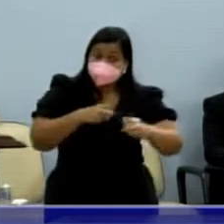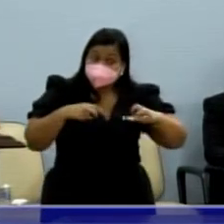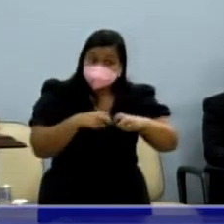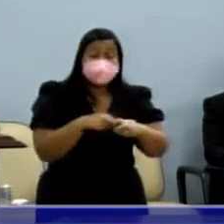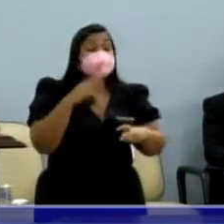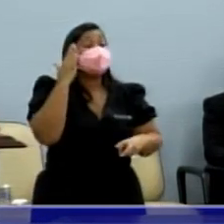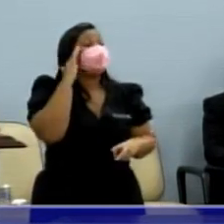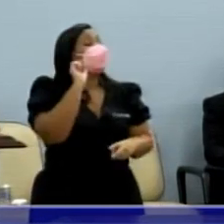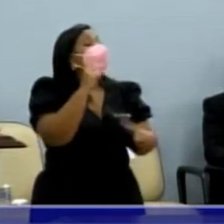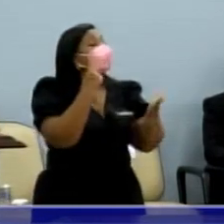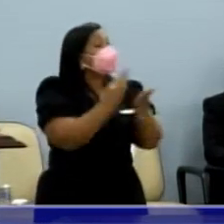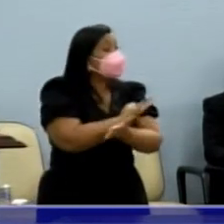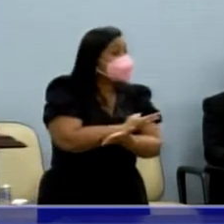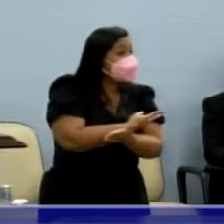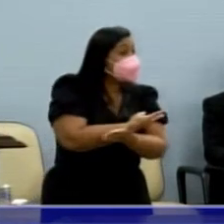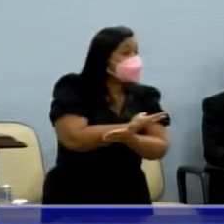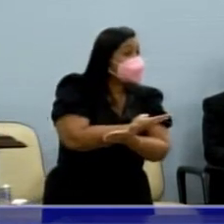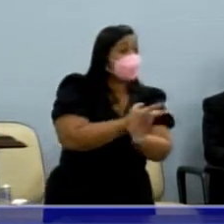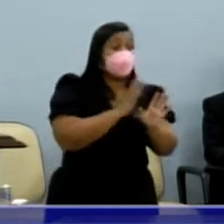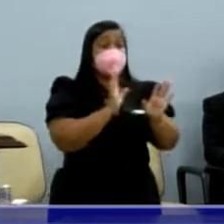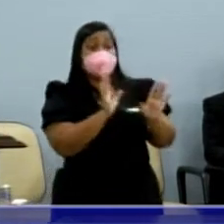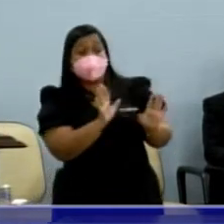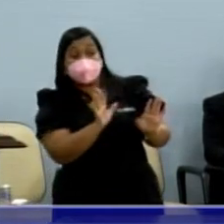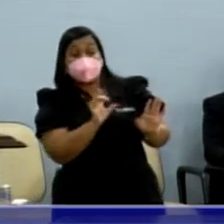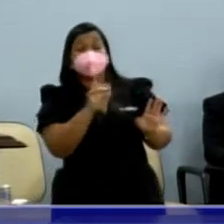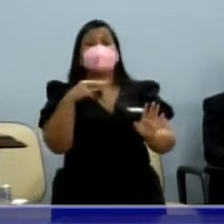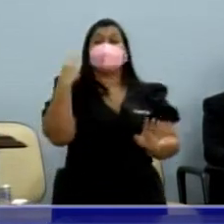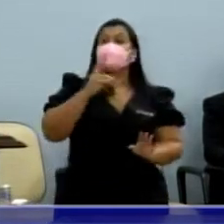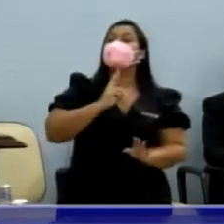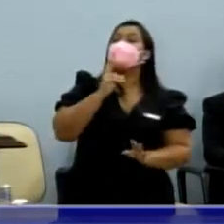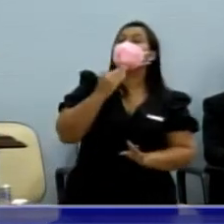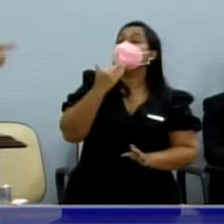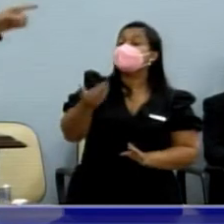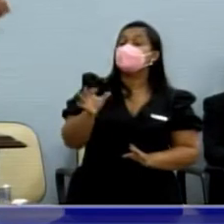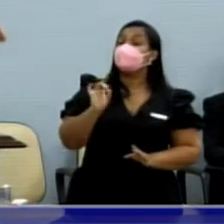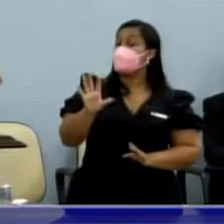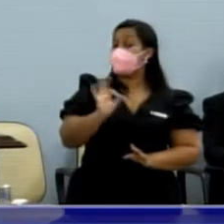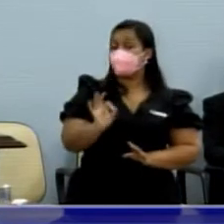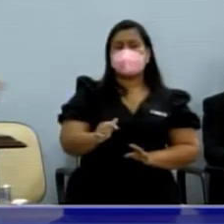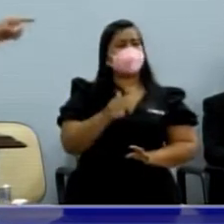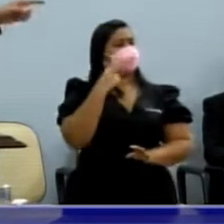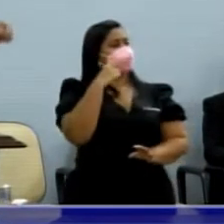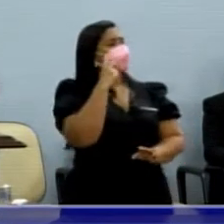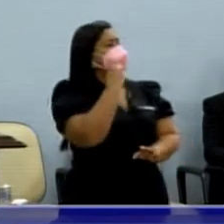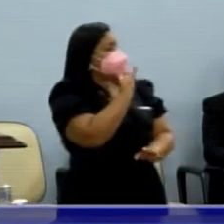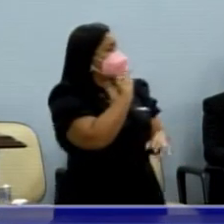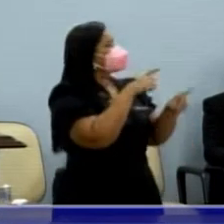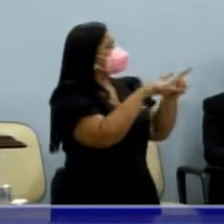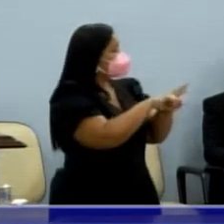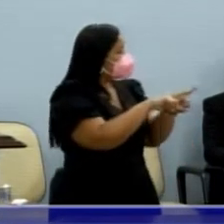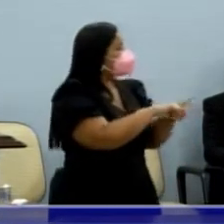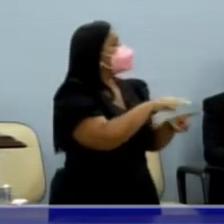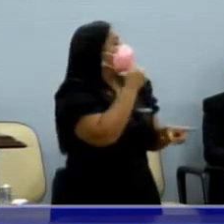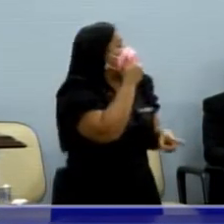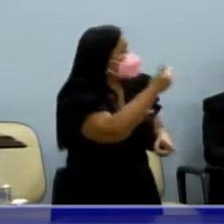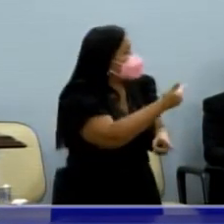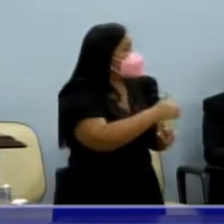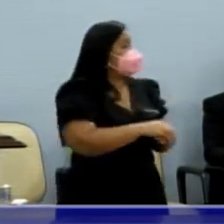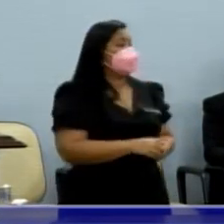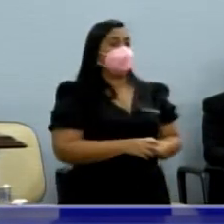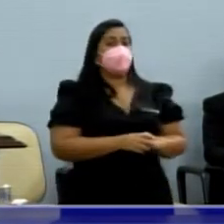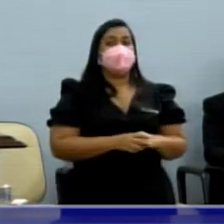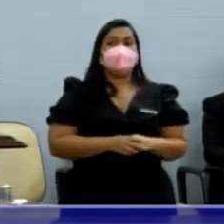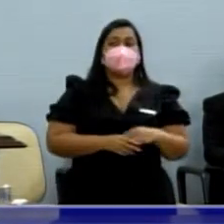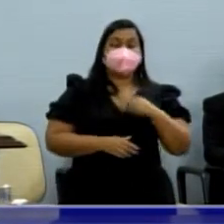o que ocorreu? Opa, não é só o vereador Robson Risse que está pedindo. O vereador Jorge Menezes também entrou ali na